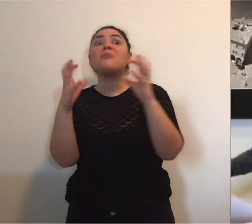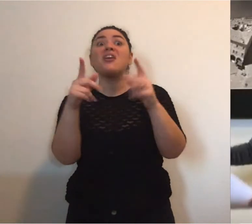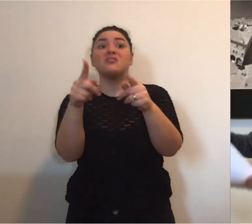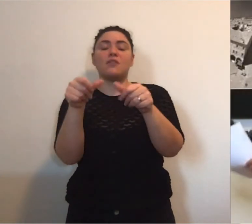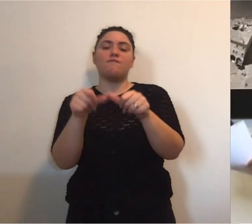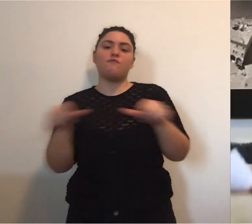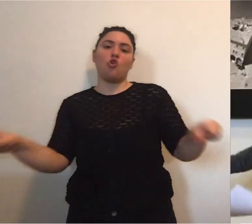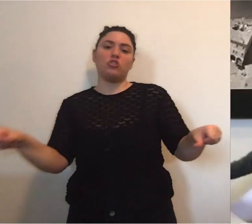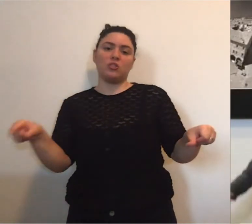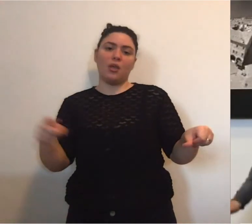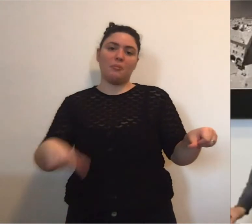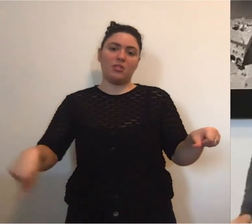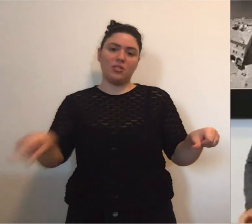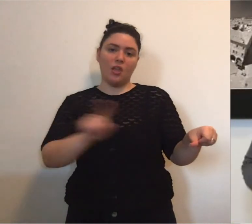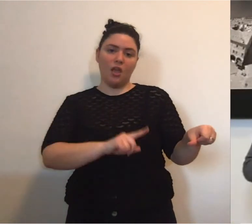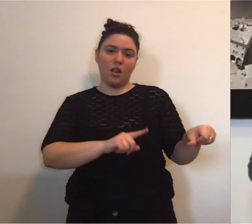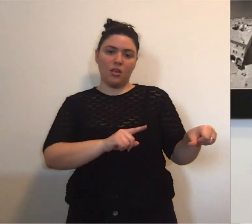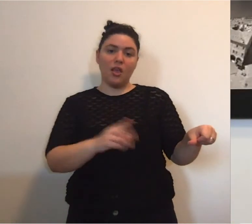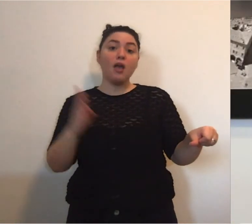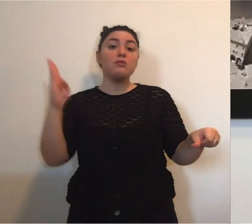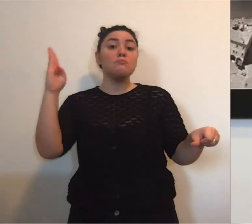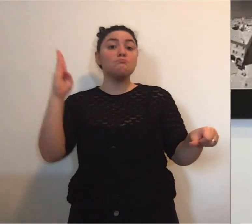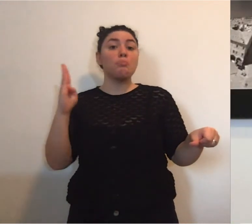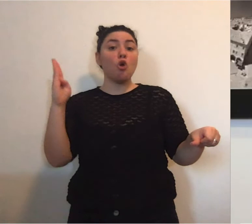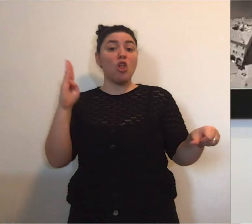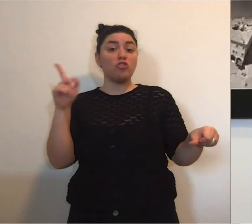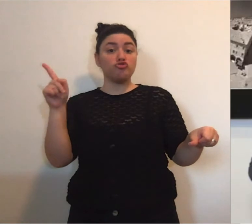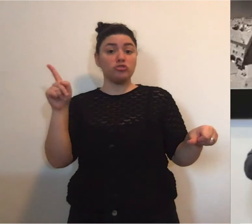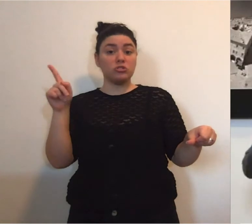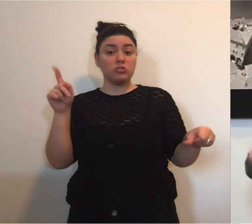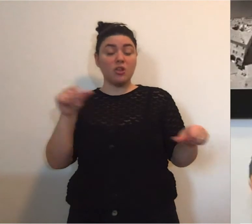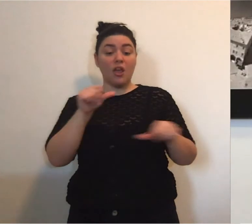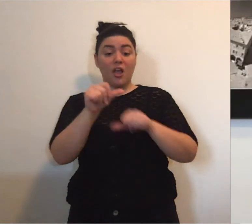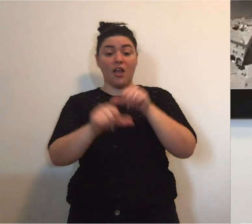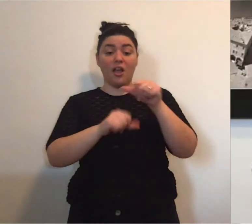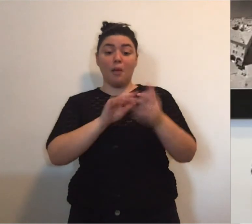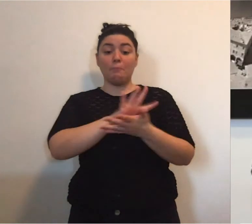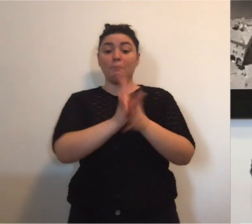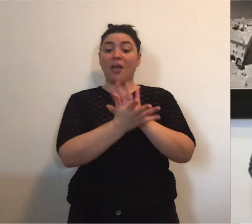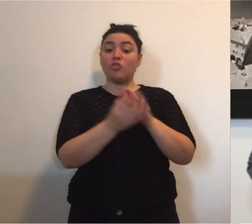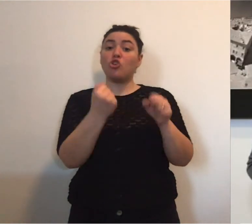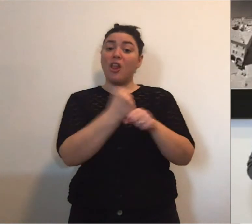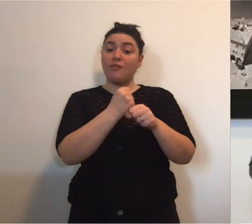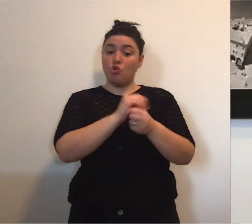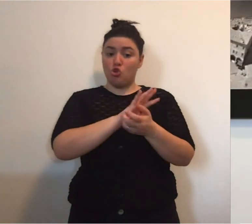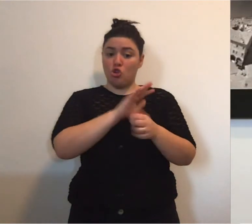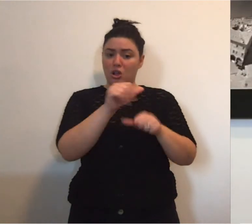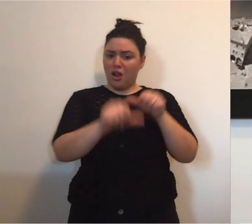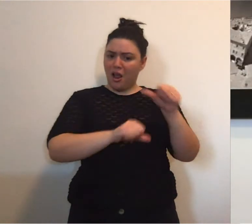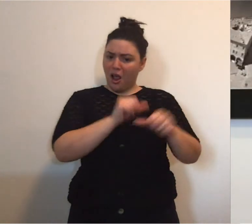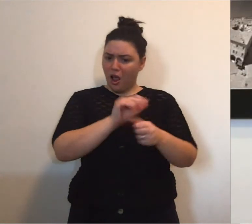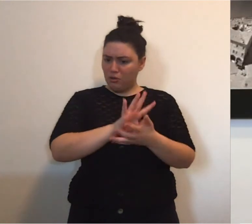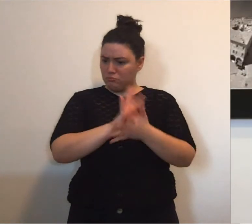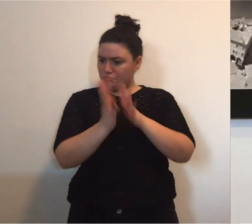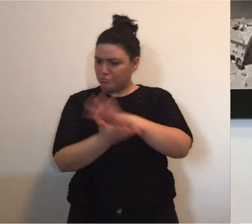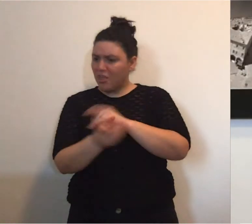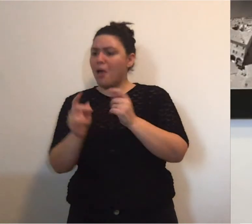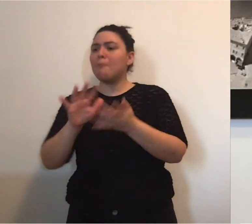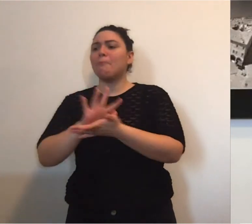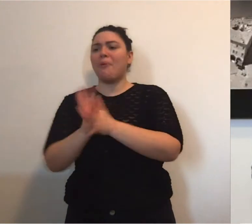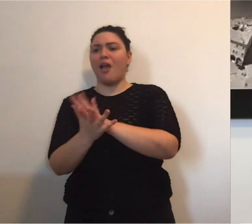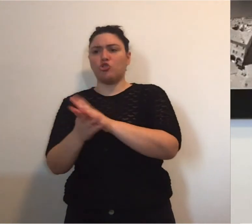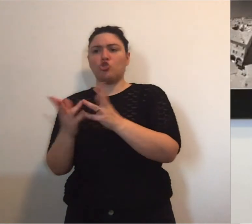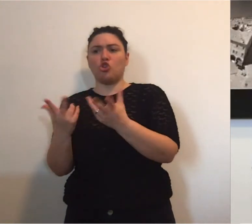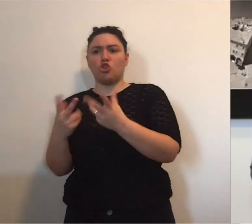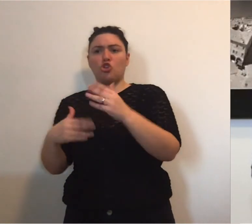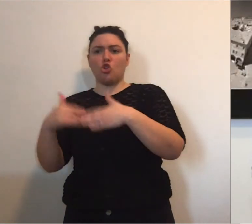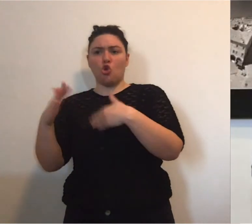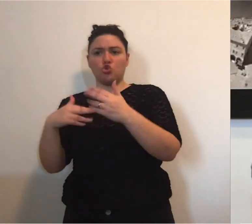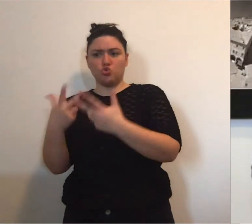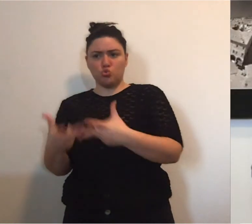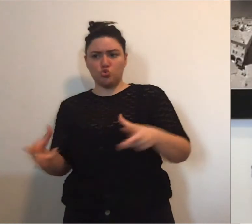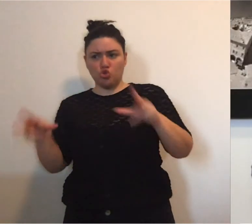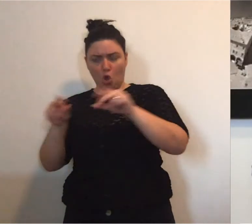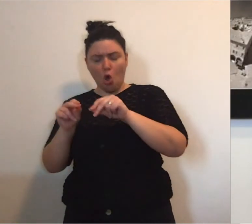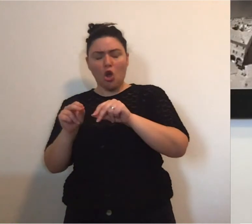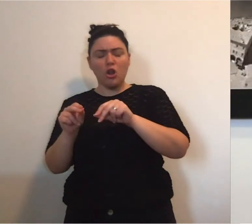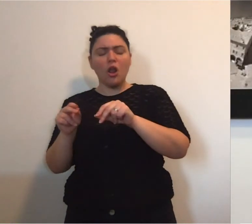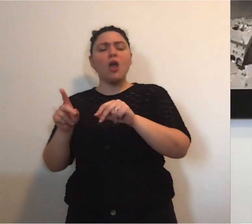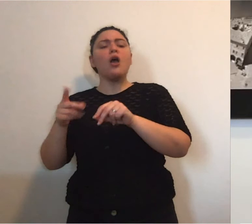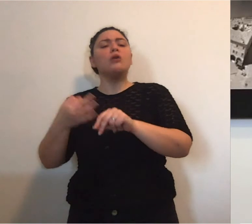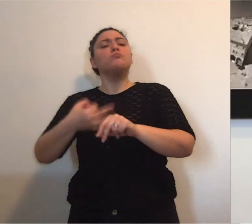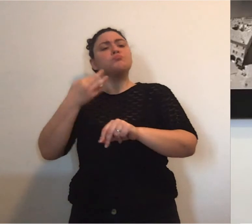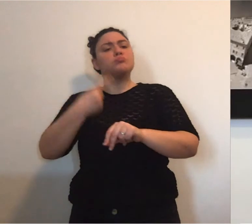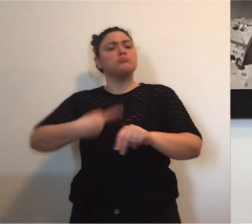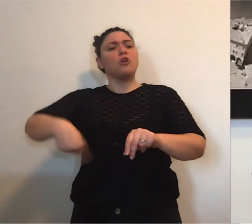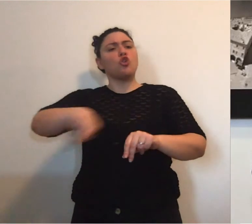ridistribuisca ricchezza alle nostre persone e le imprese sono una parte importante di questo Bonacini ha cambiato il patto per il